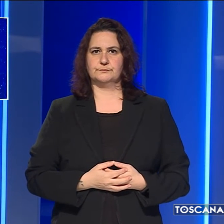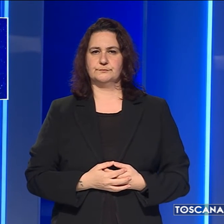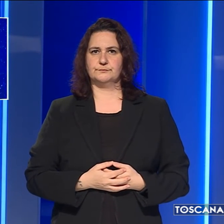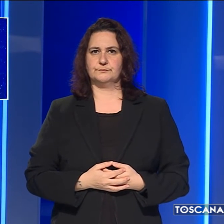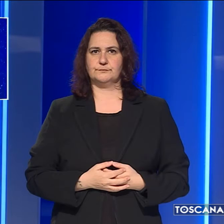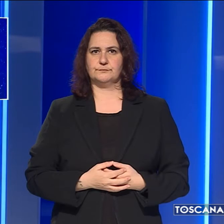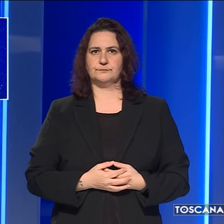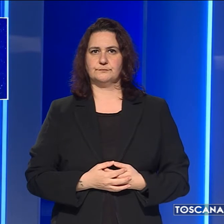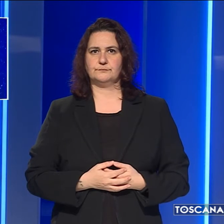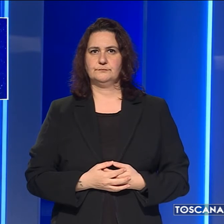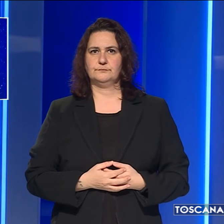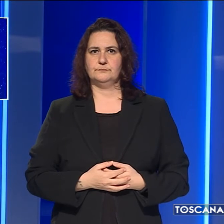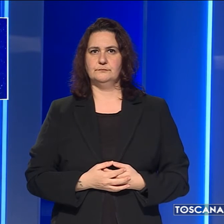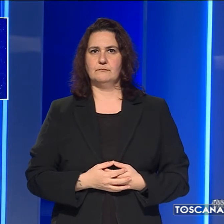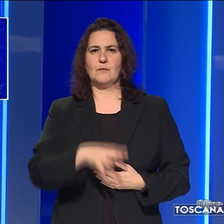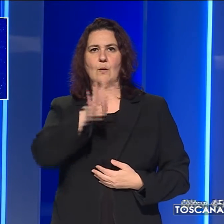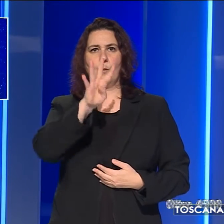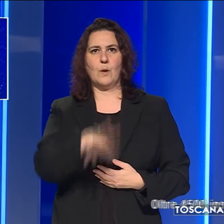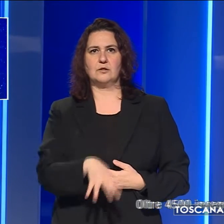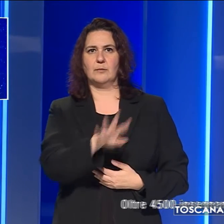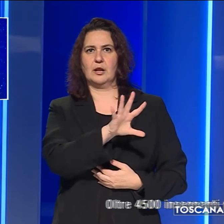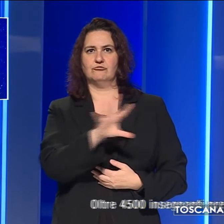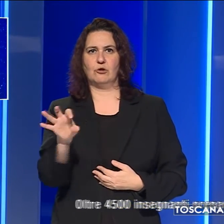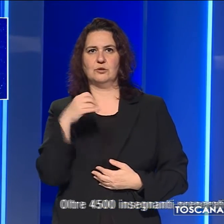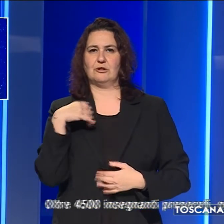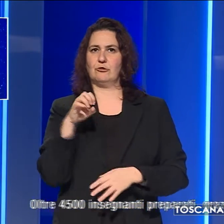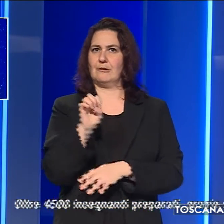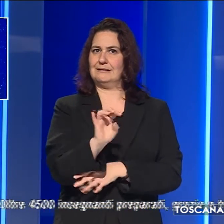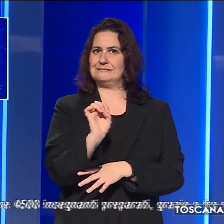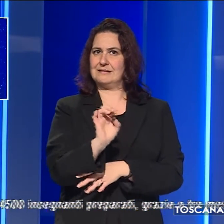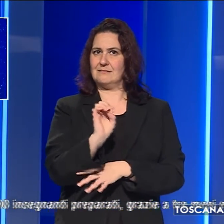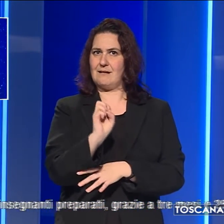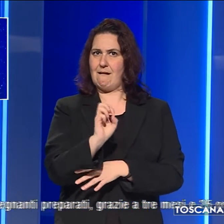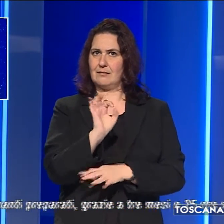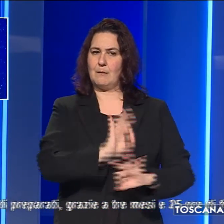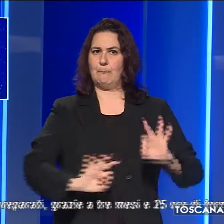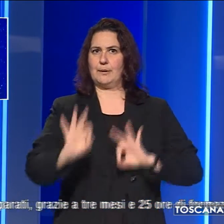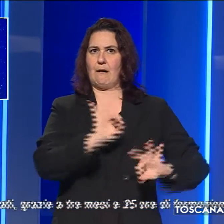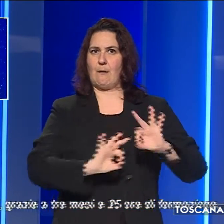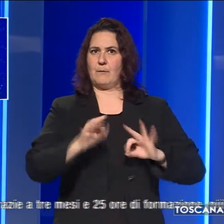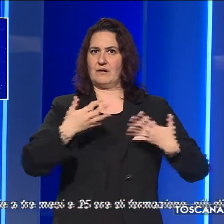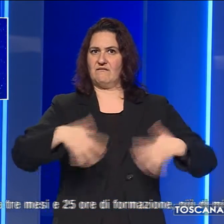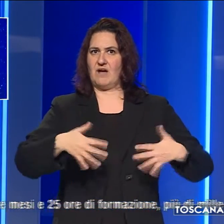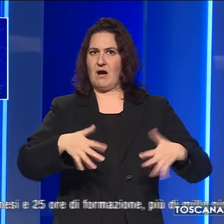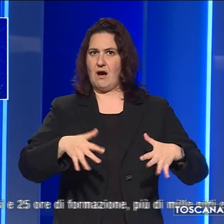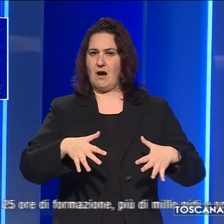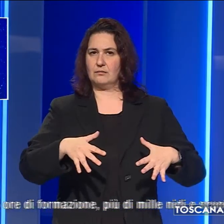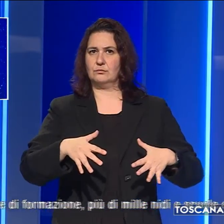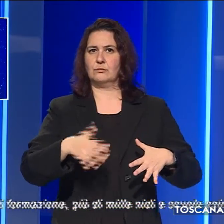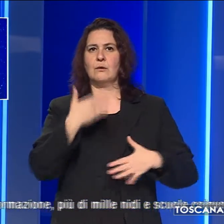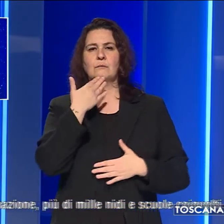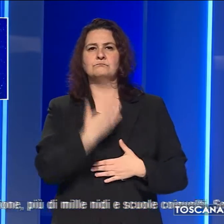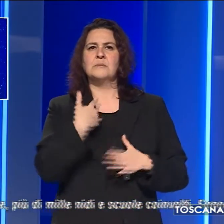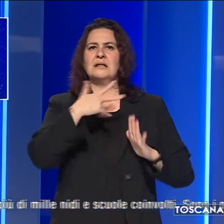Oltre 4.500 insegnanti preparati, grazie a tre mesi e 25 ore di